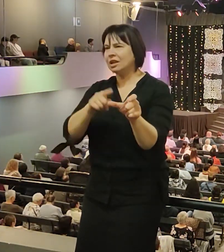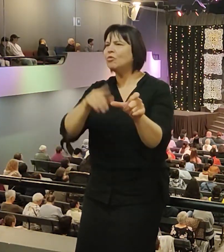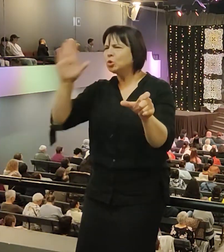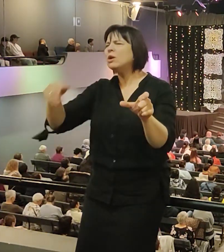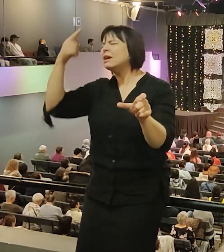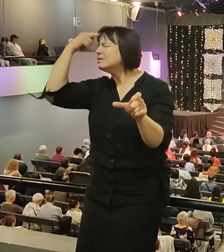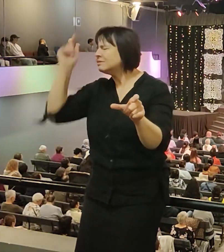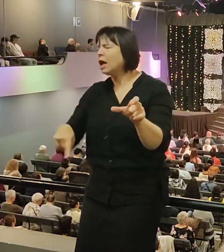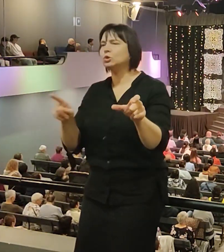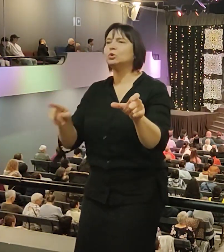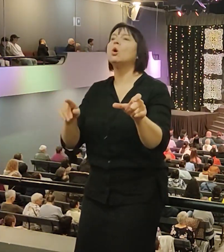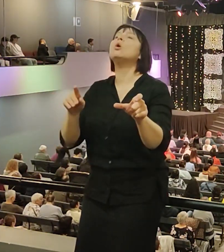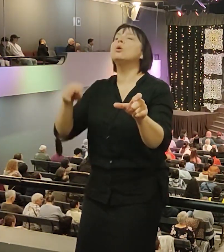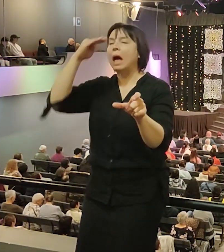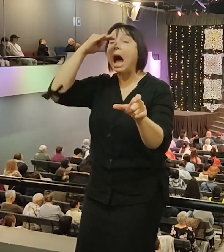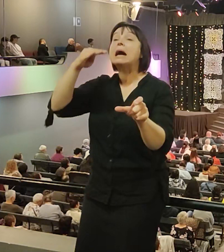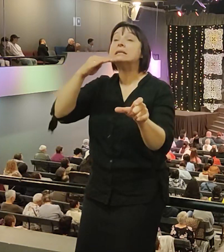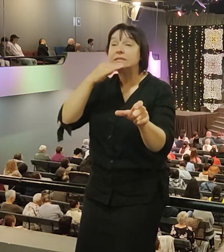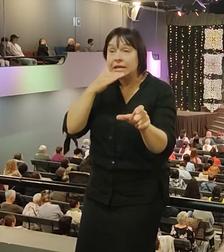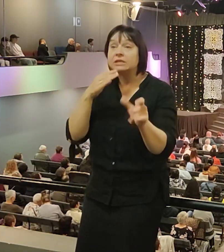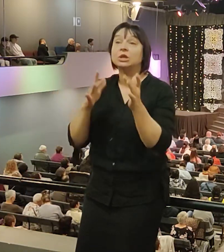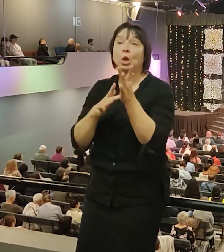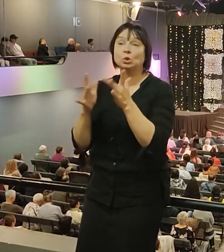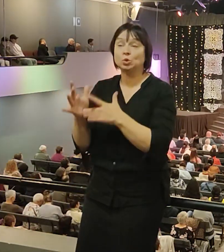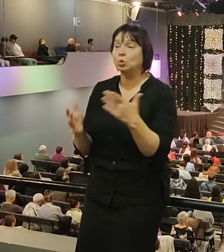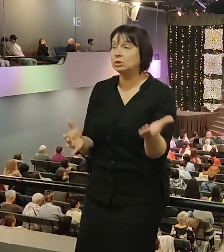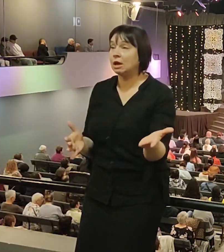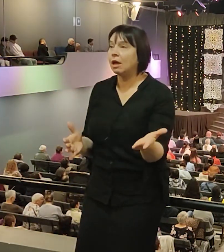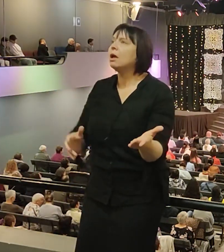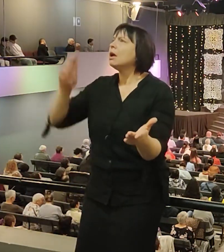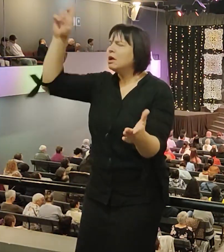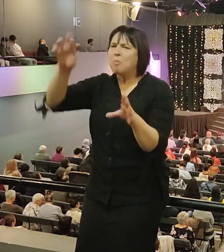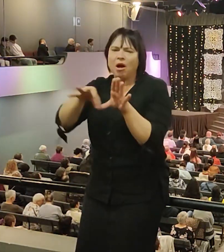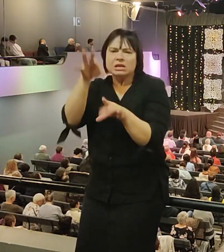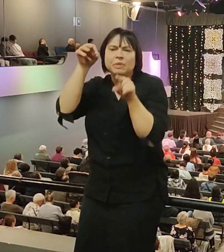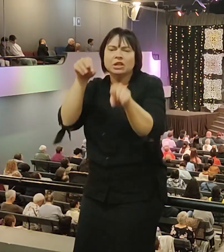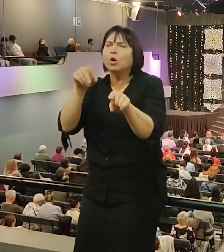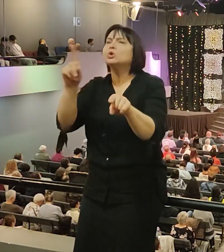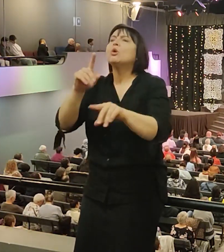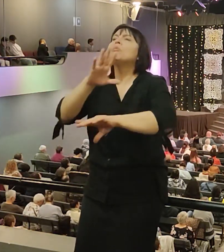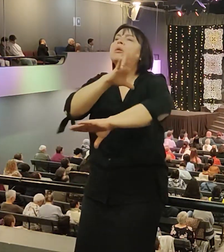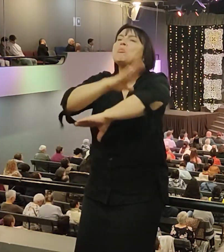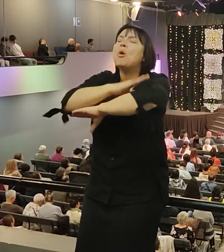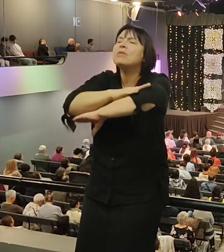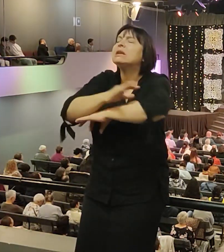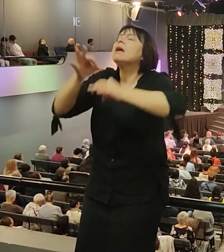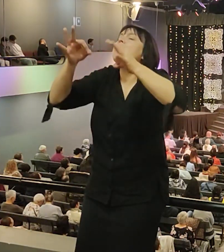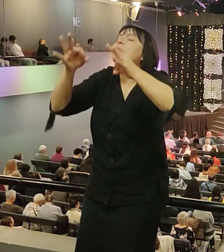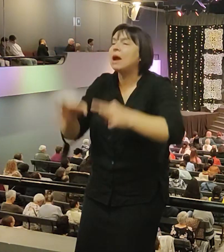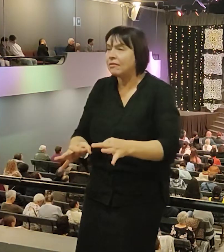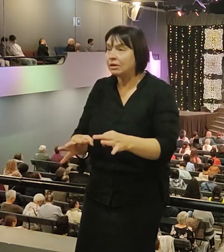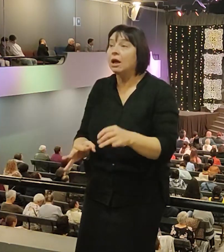Иисуса. Он был праведным человеком. И Бог его избрал, чтоб он его сына